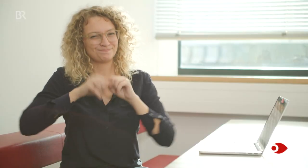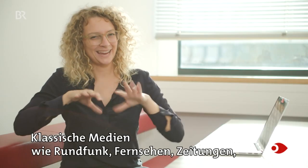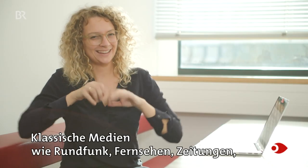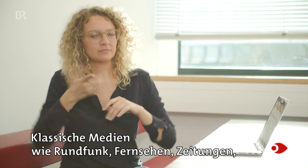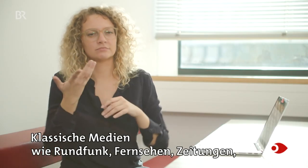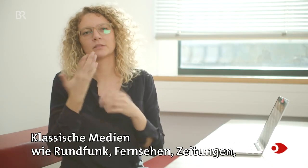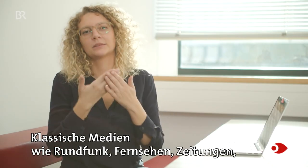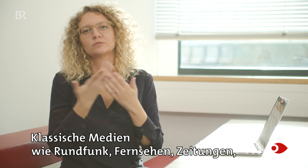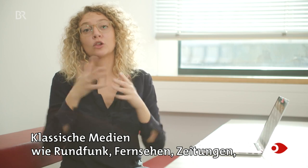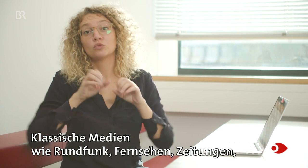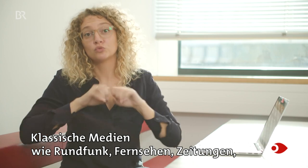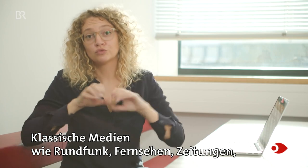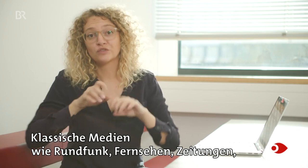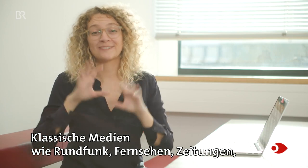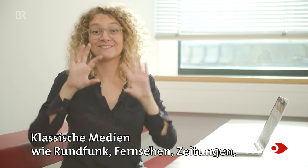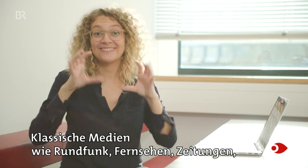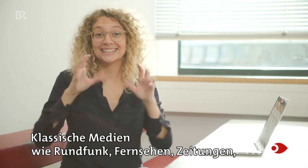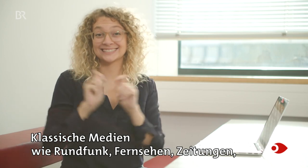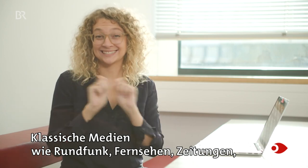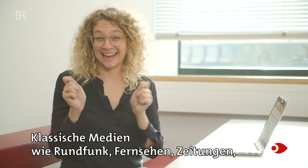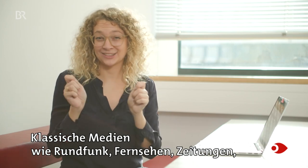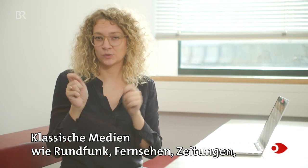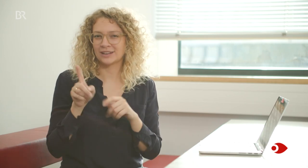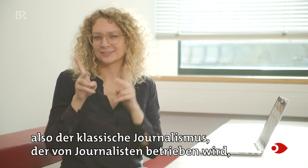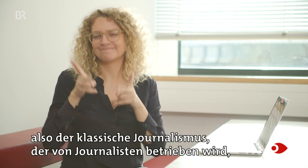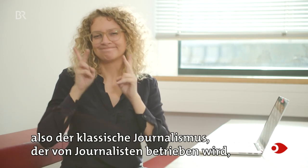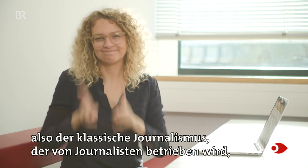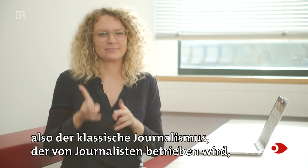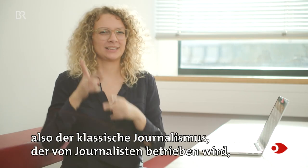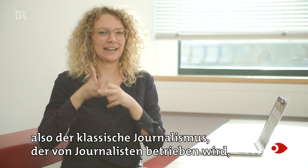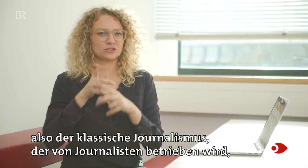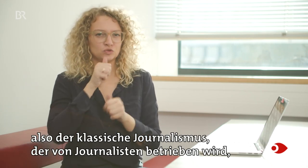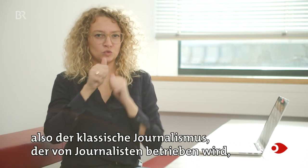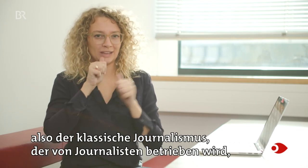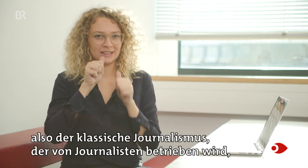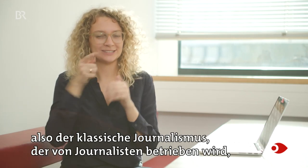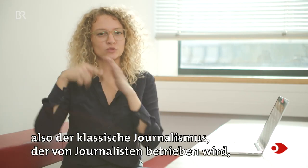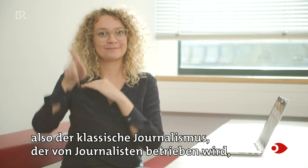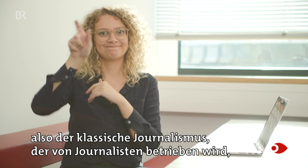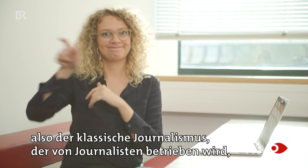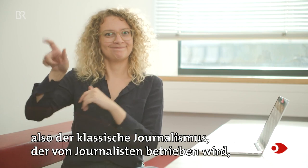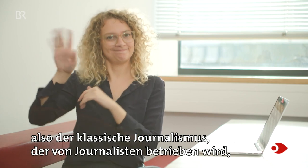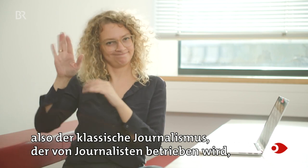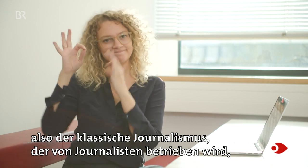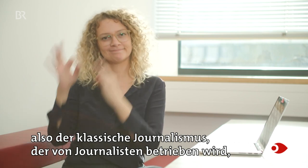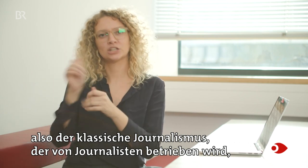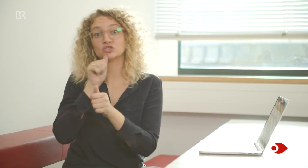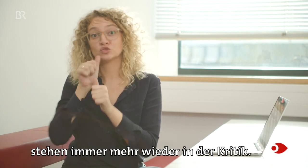Klassische Medien wie Rundfunk, Fernsehen, Zeitungen, also der klassische Journalismus, der von Journalisten betrieben wird, stehen